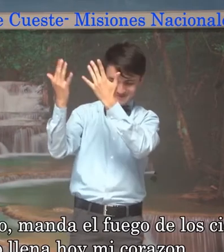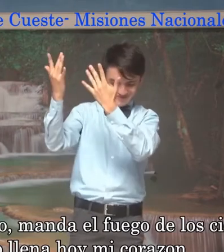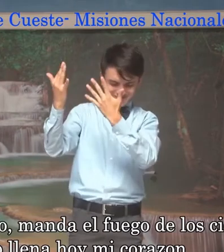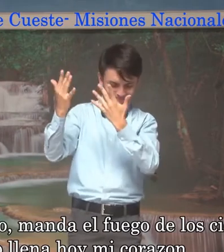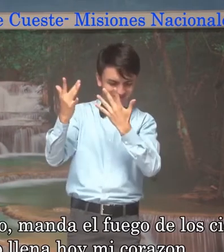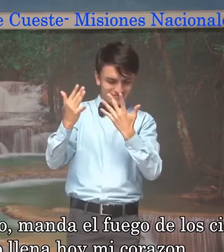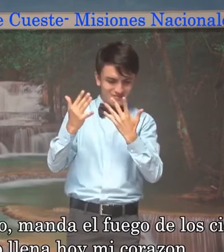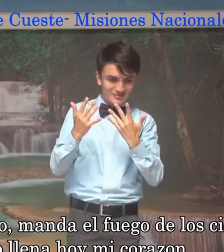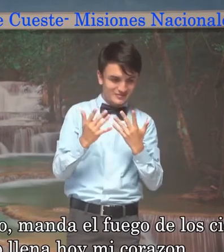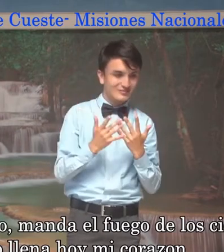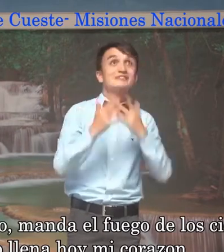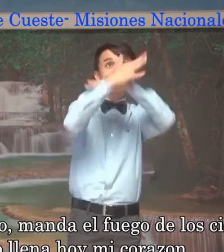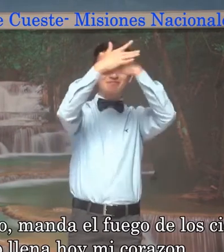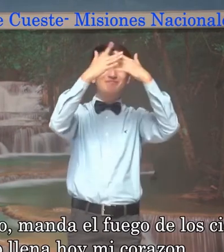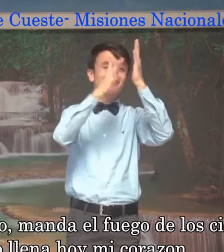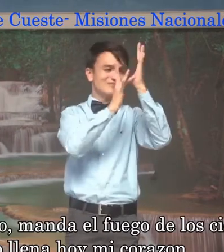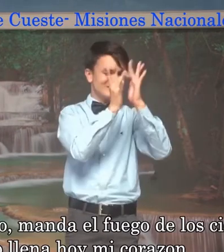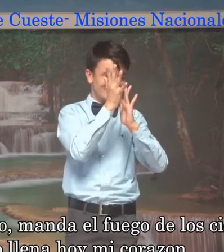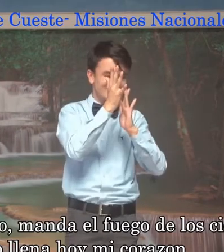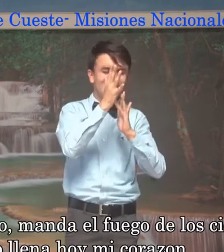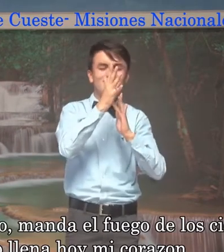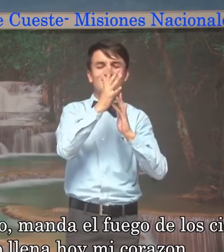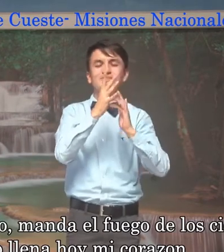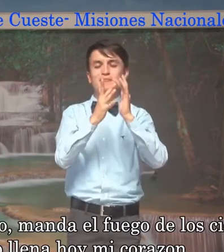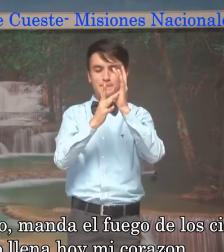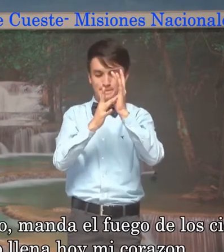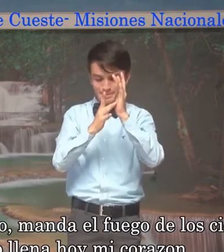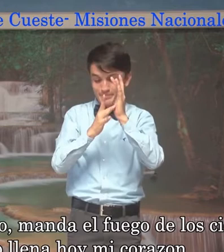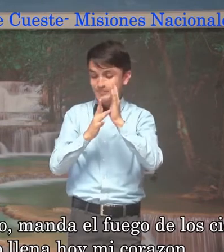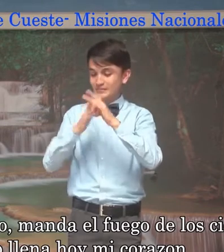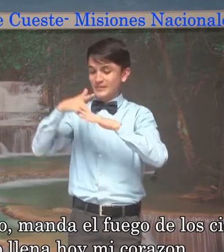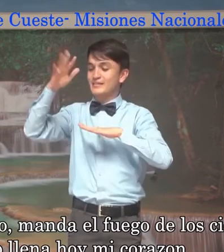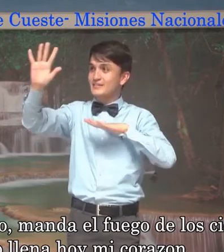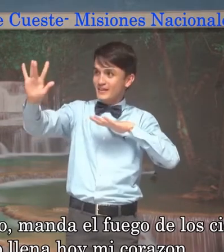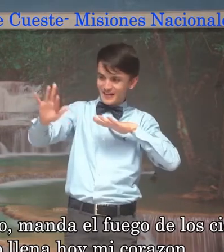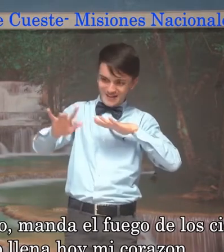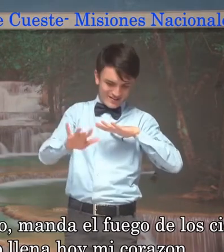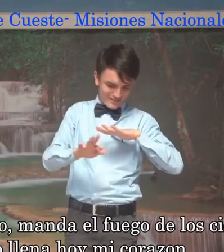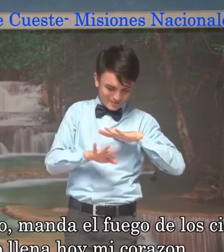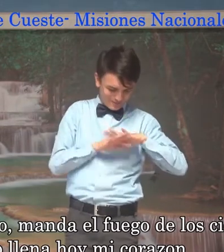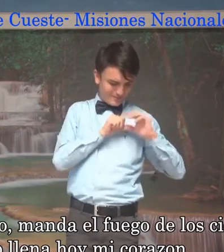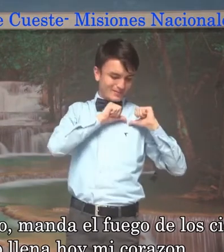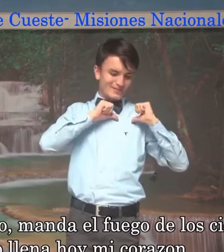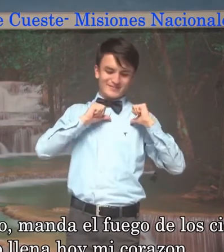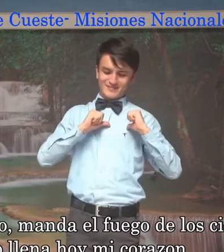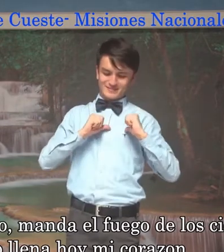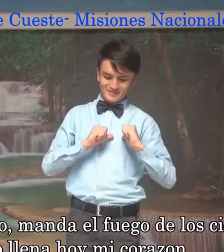los cielos Jesucristo llena hoy mi corazón